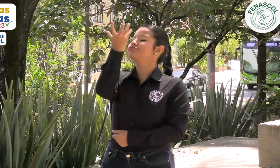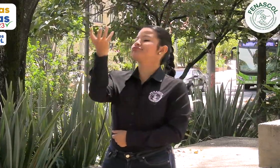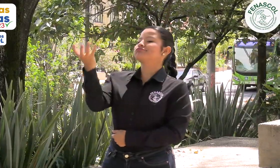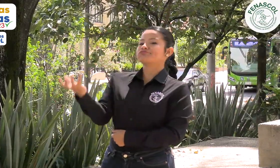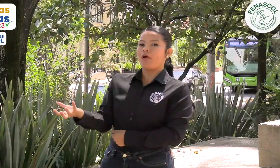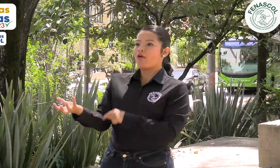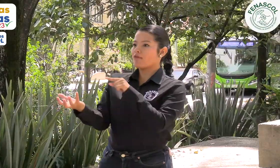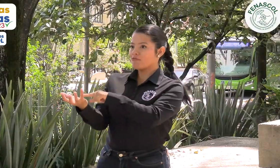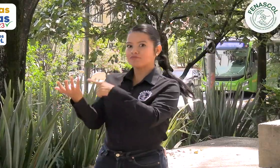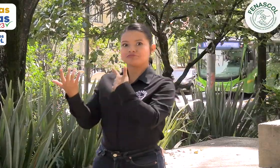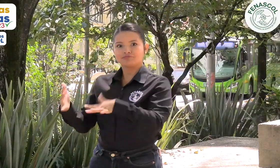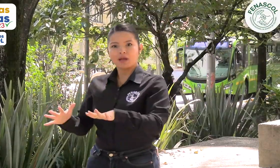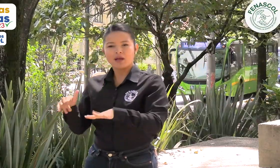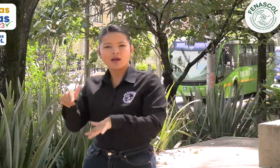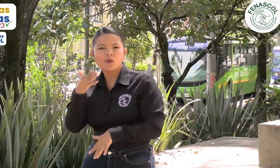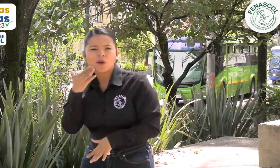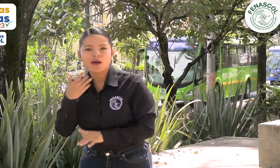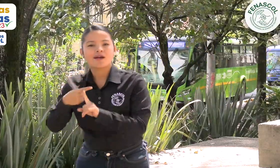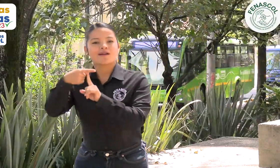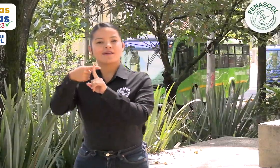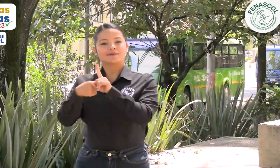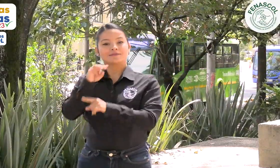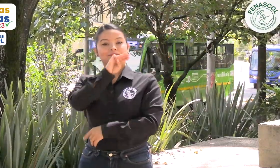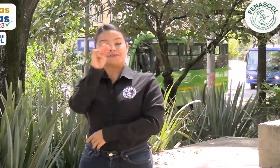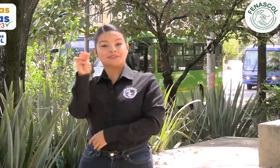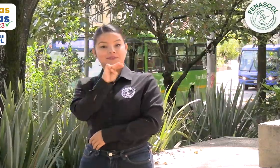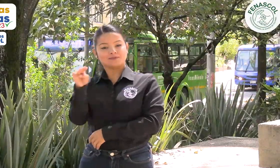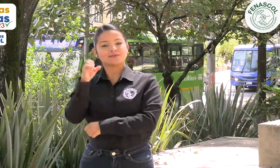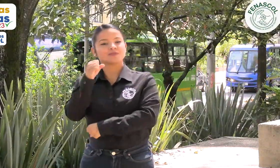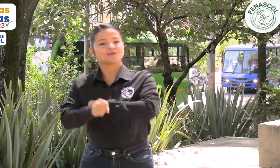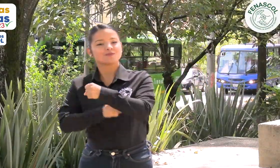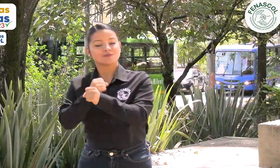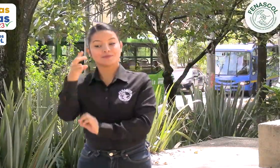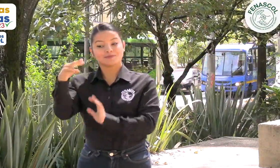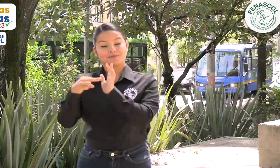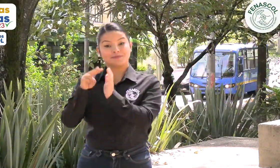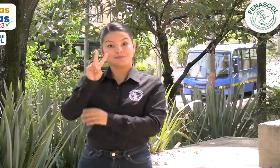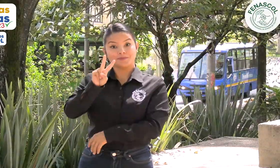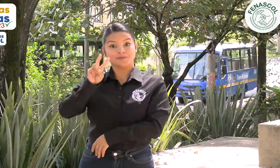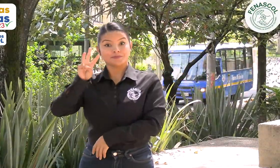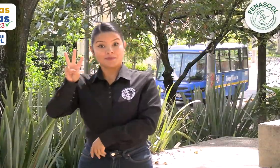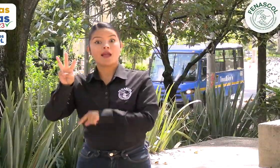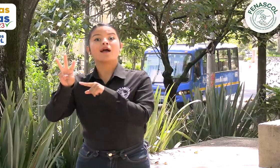Al finalizar las actividades, los integrantes de la FMS salieron del país.